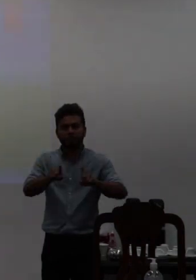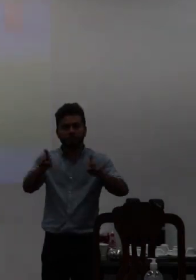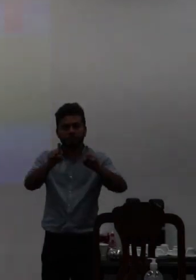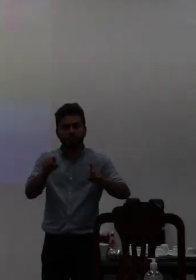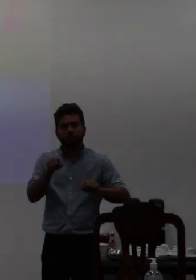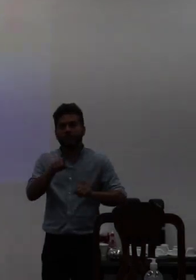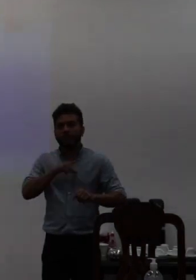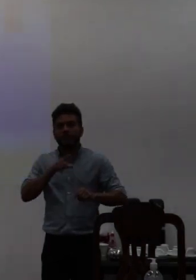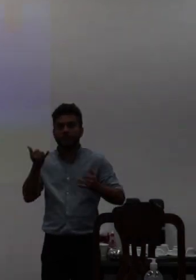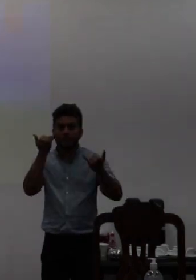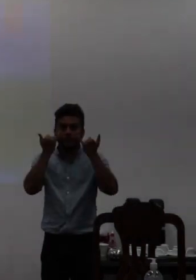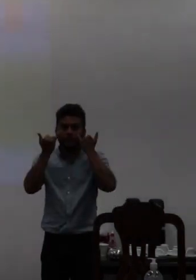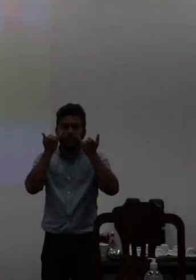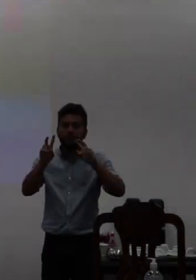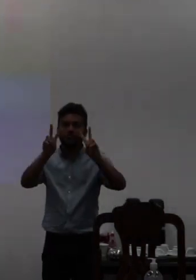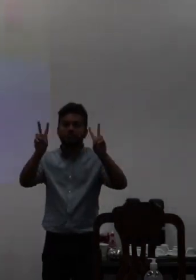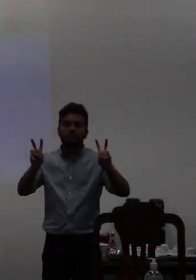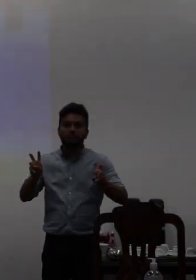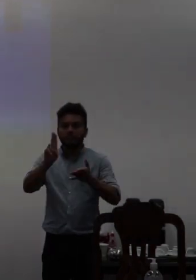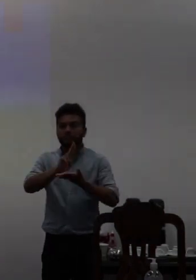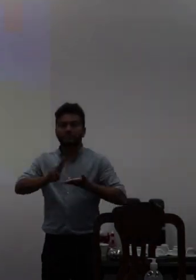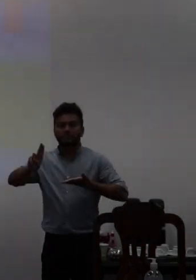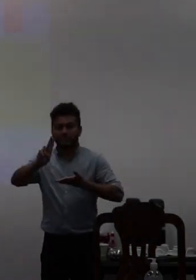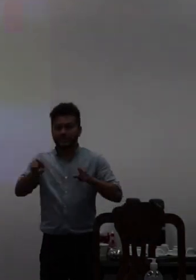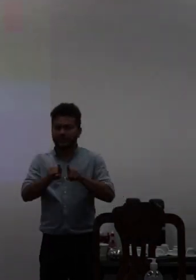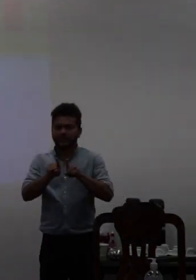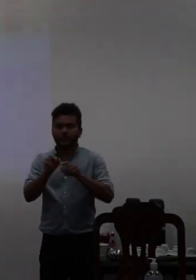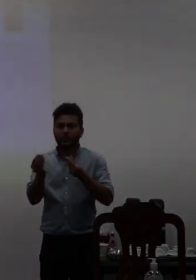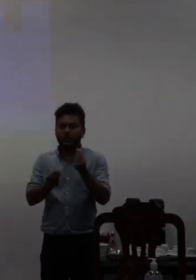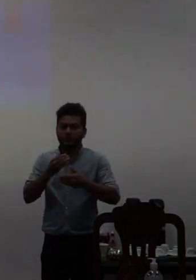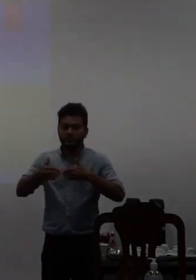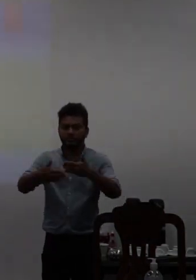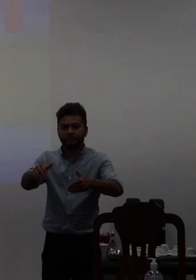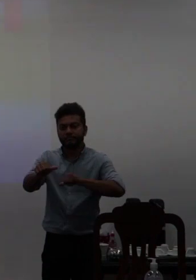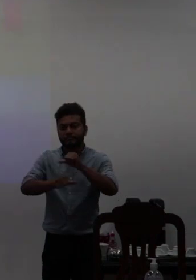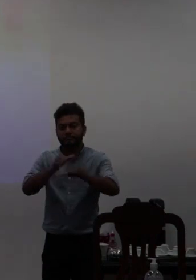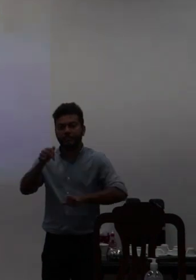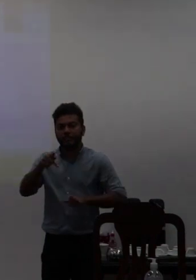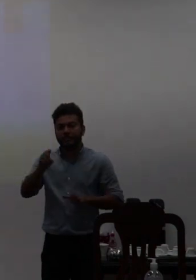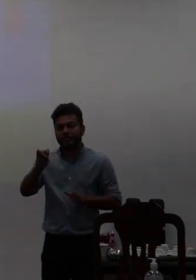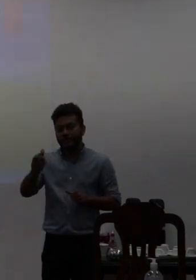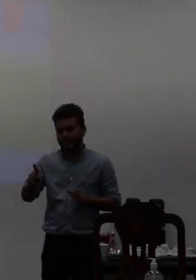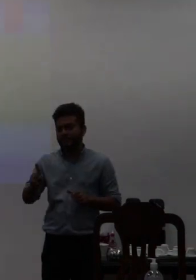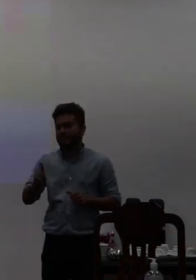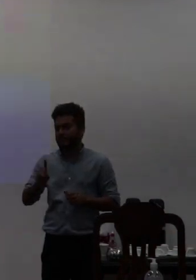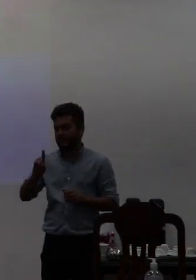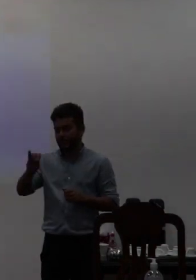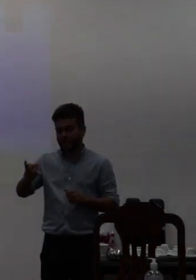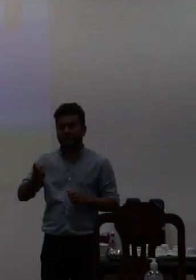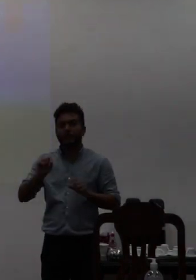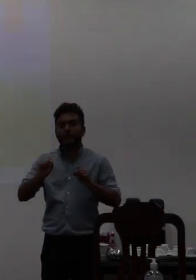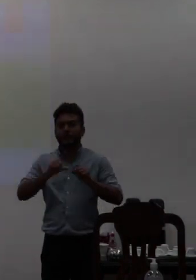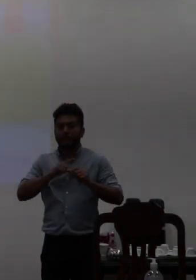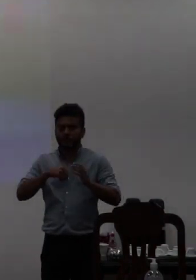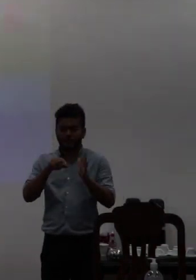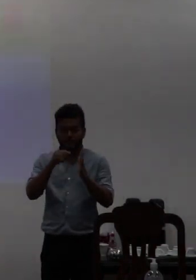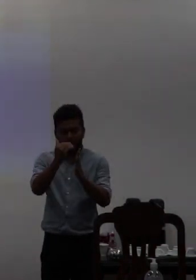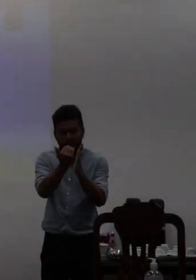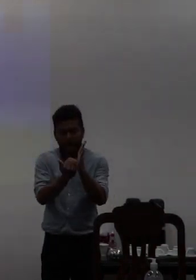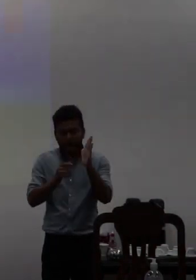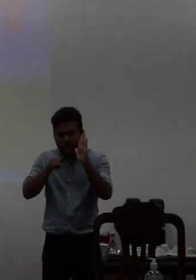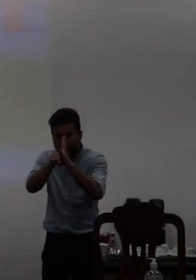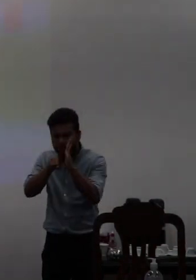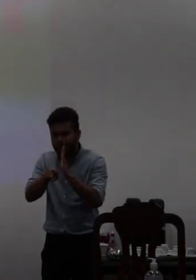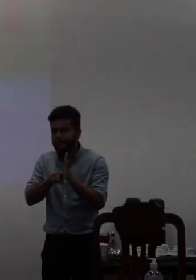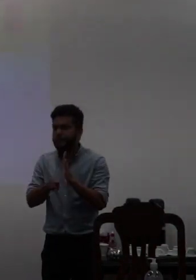a instituição sobre o processo de revisão do PDI e um questionário que foi o questionário que nós construímos para